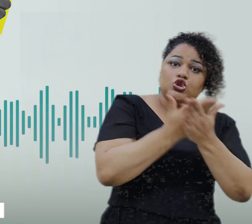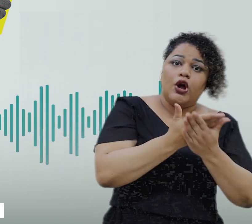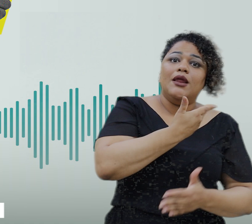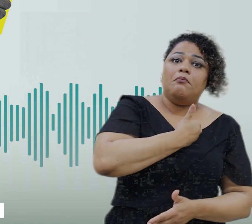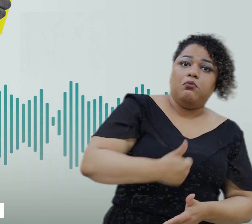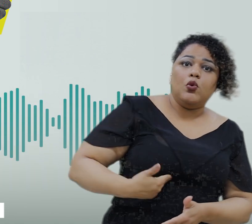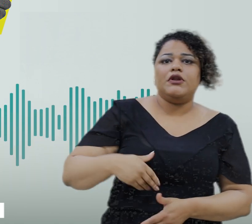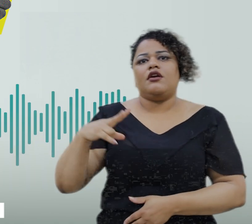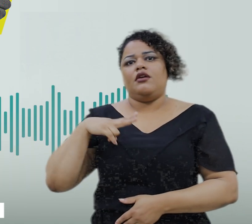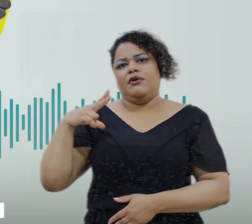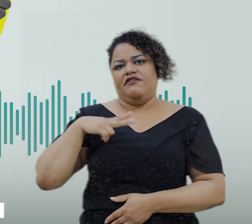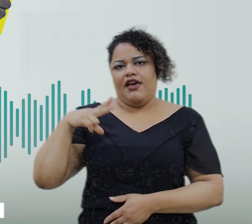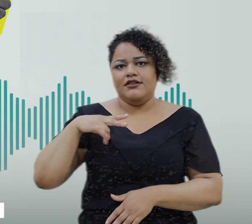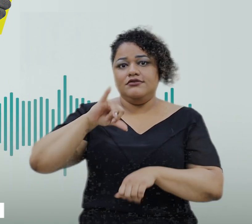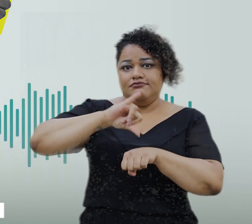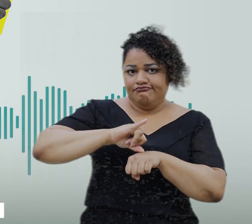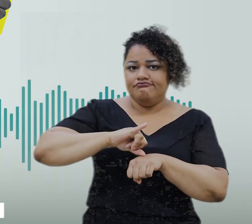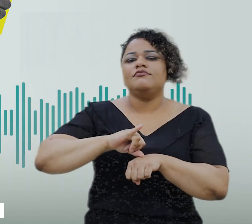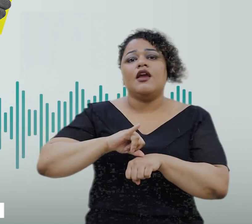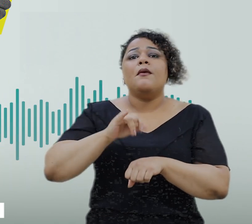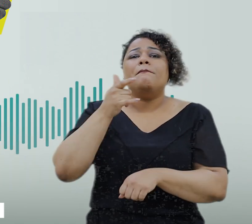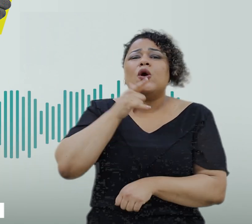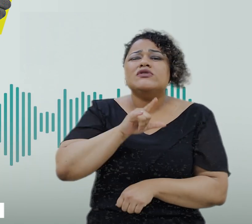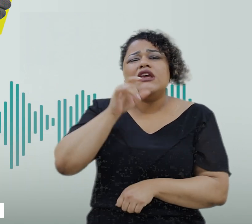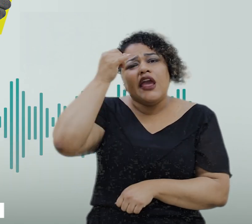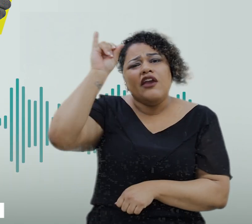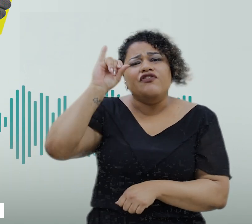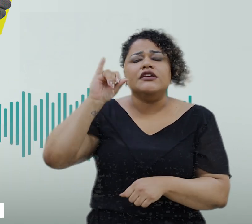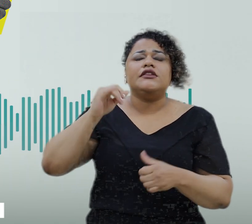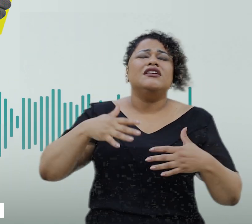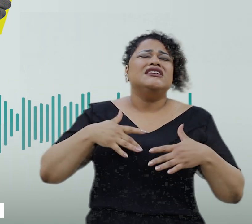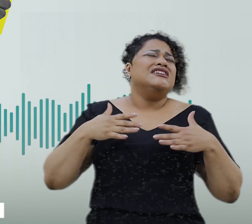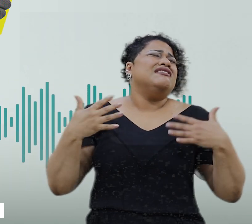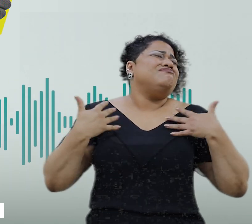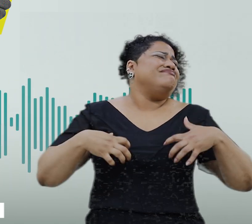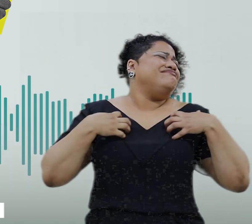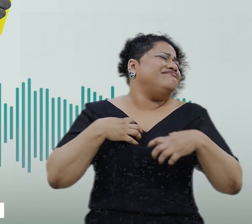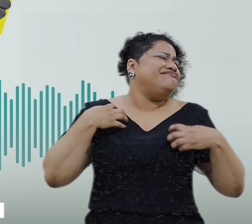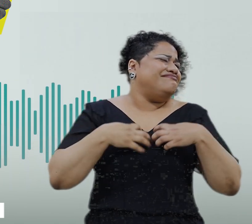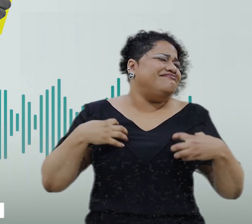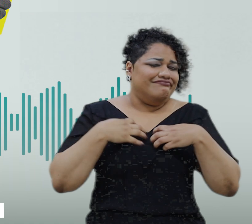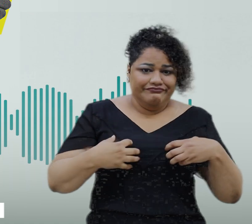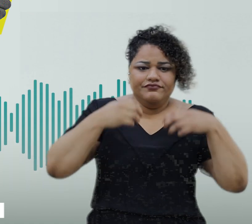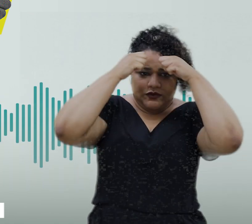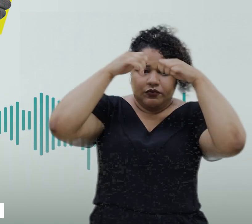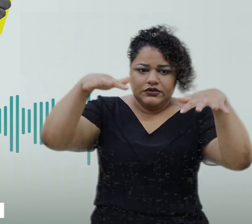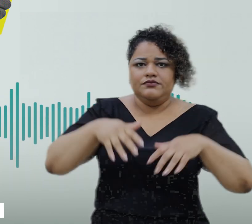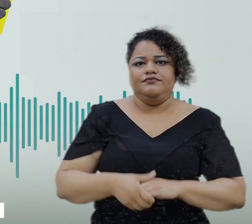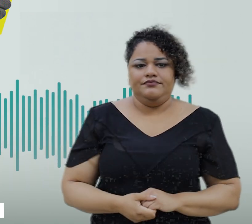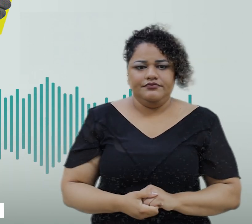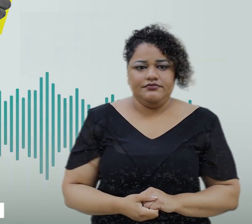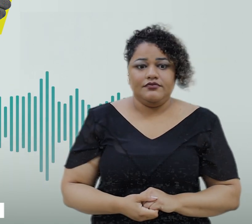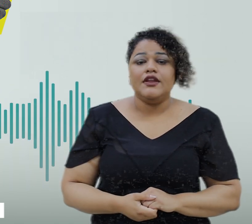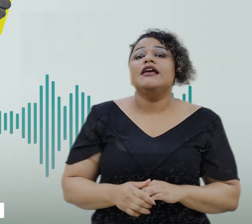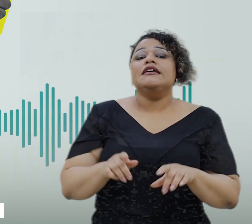buscando evitar incômodo ou risco de pânico nos autistas. Além disso, Núbia, é importante destacar que a troca dos